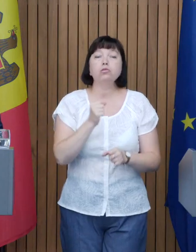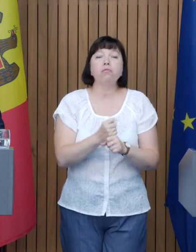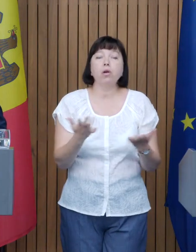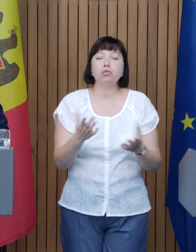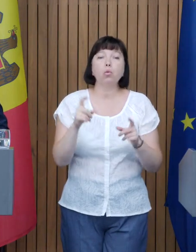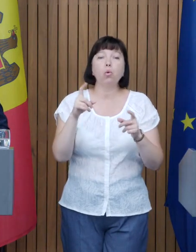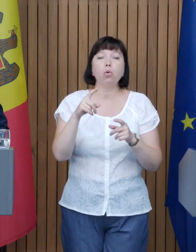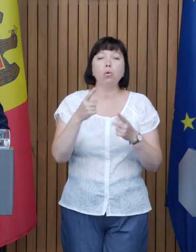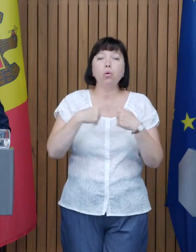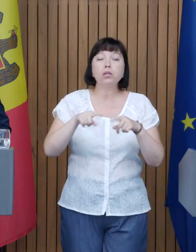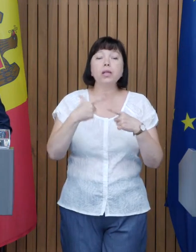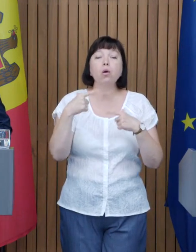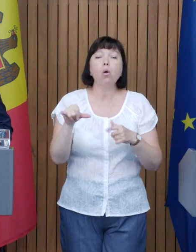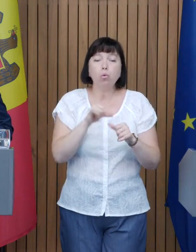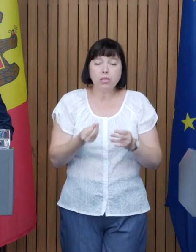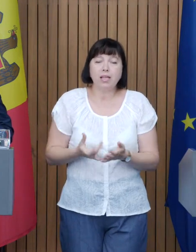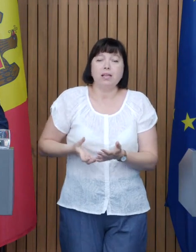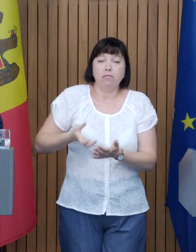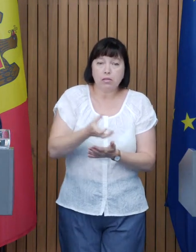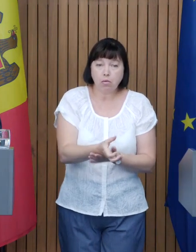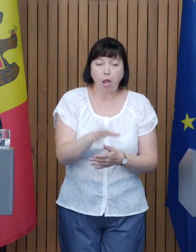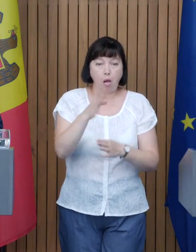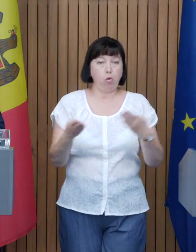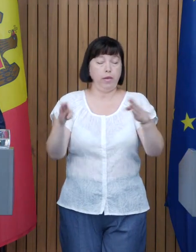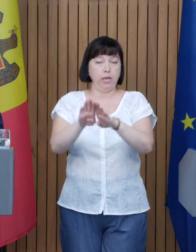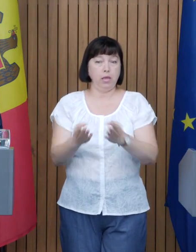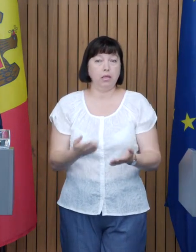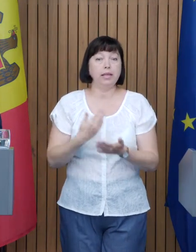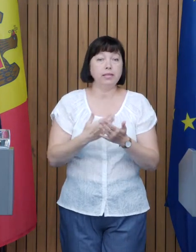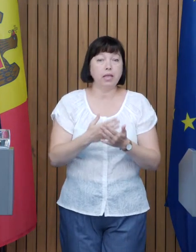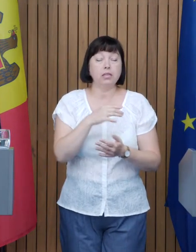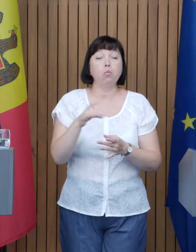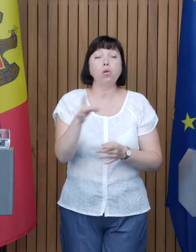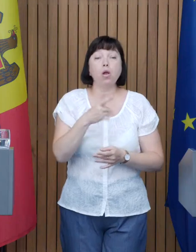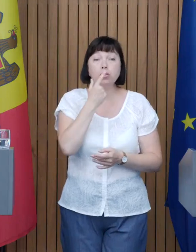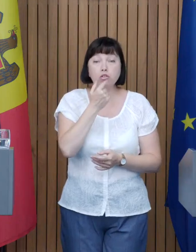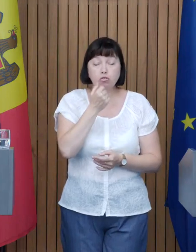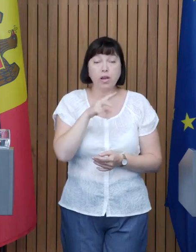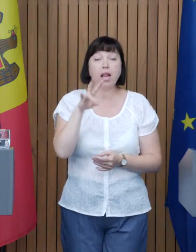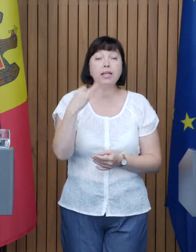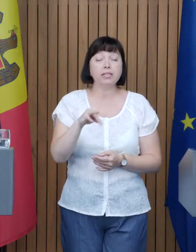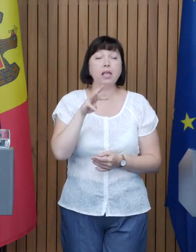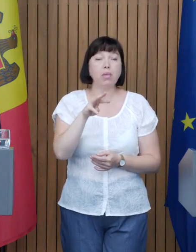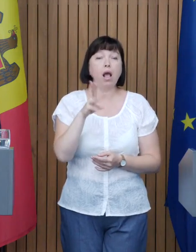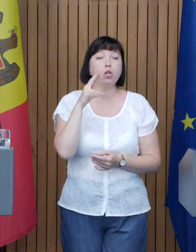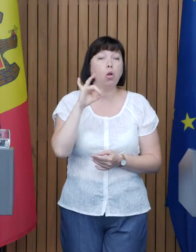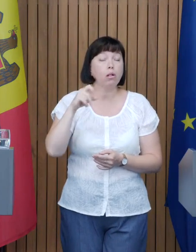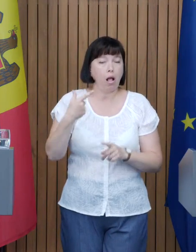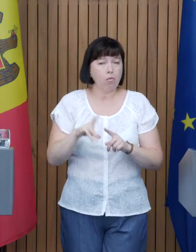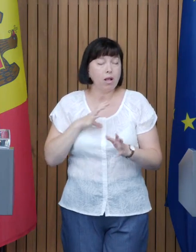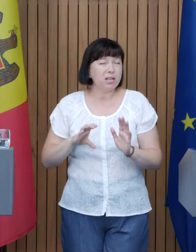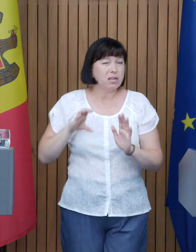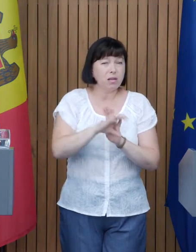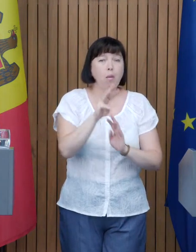instituțiile în care investim bani, iar mai apoi le închidem? De exemplu, în Raionul Sângerei, Liceul Mihai Dolgan, în care s-a investit